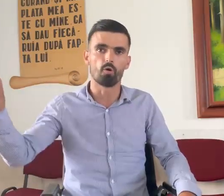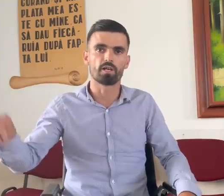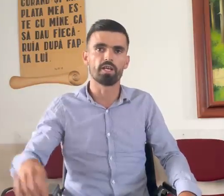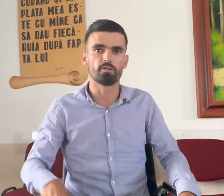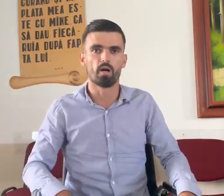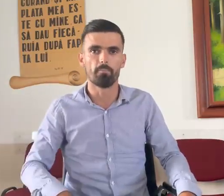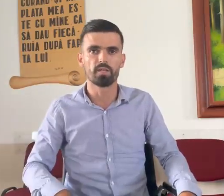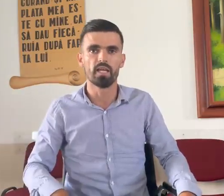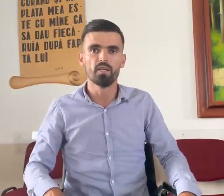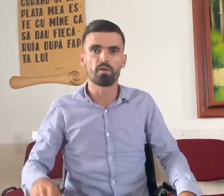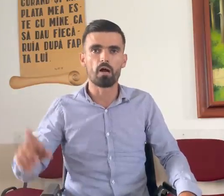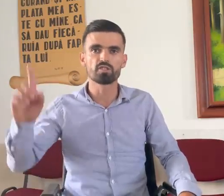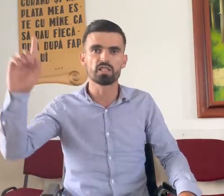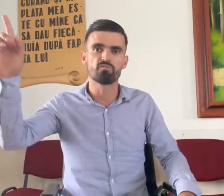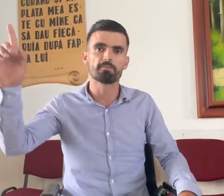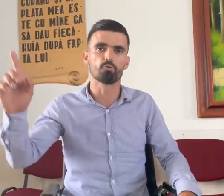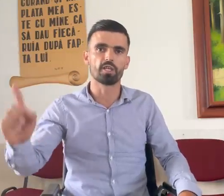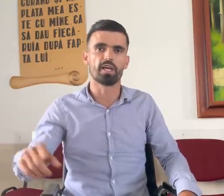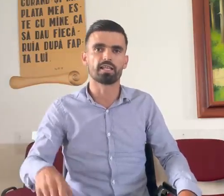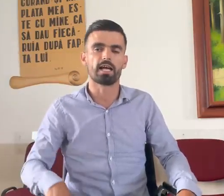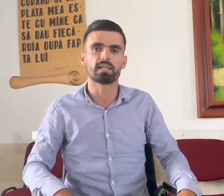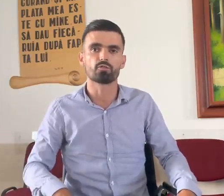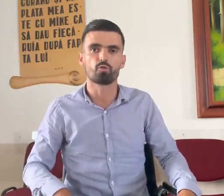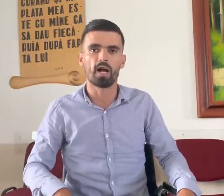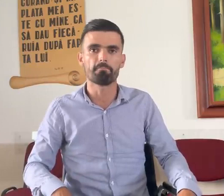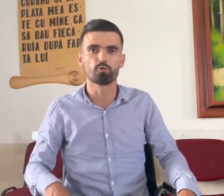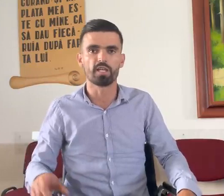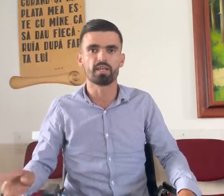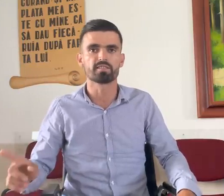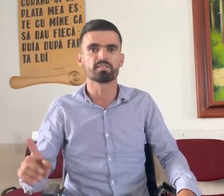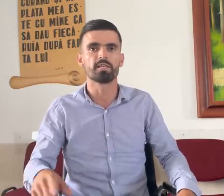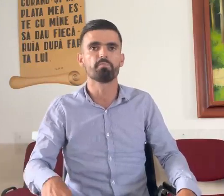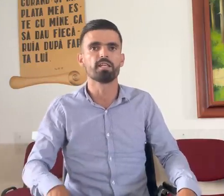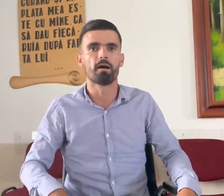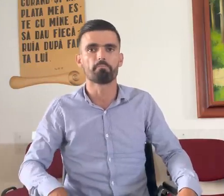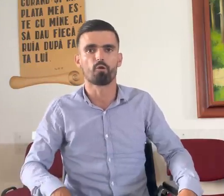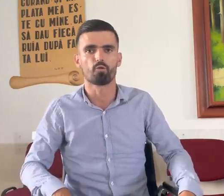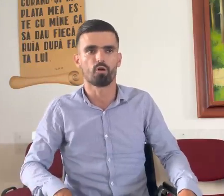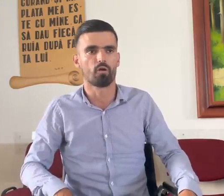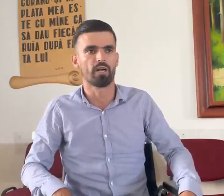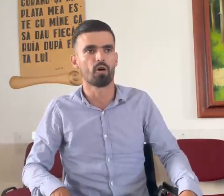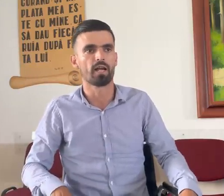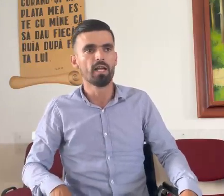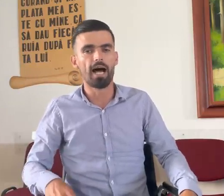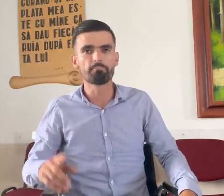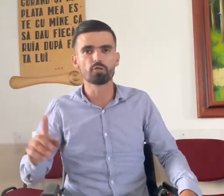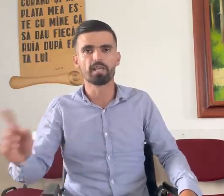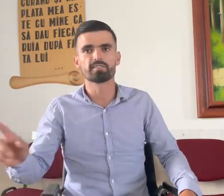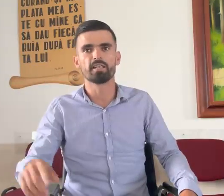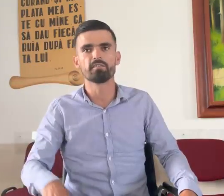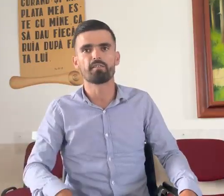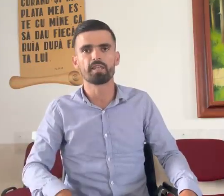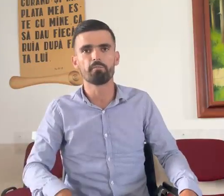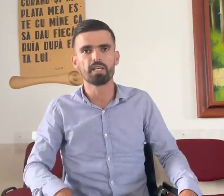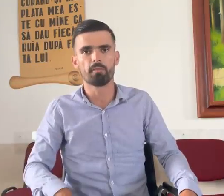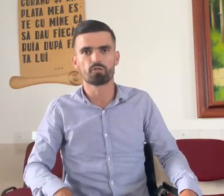pocăi, Doamne. Vreau să-ți văd puterea Ta, că Tu ai putere să schimbi inima procurorilor, ai putere să schimbi inima